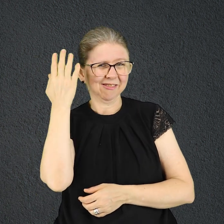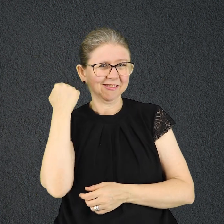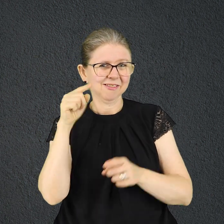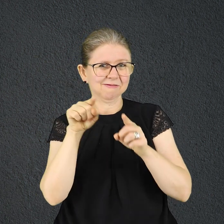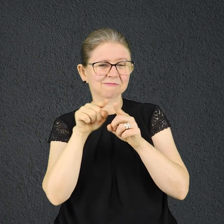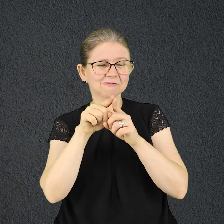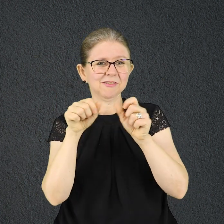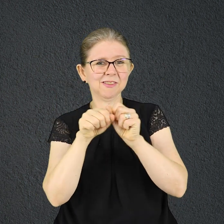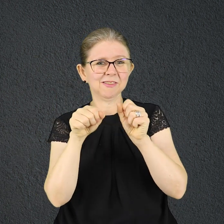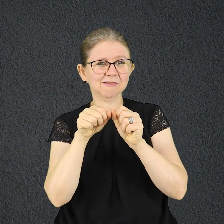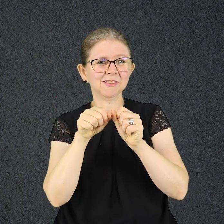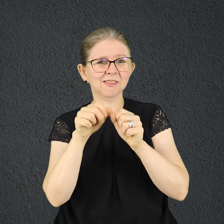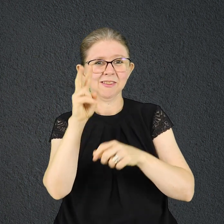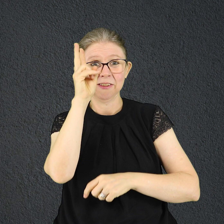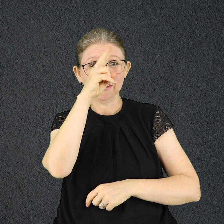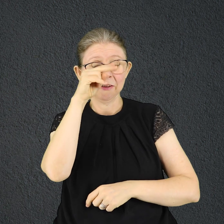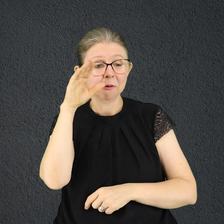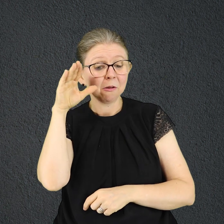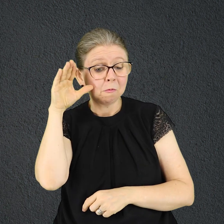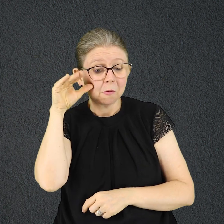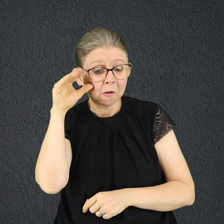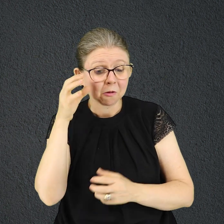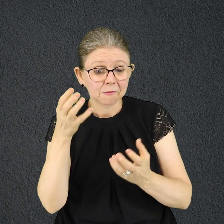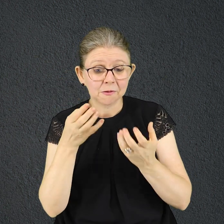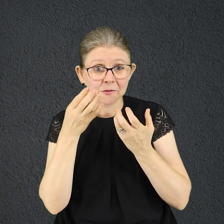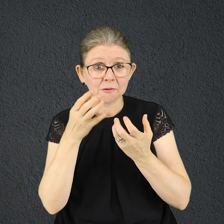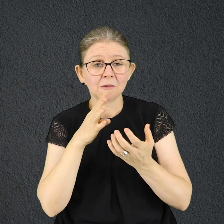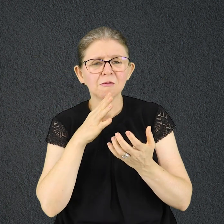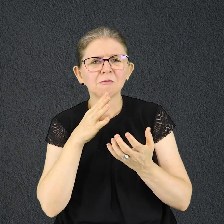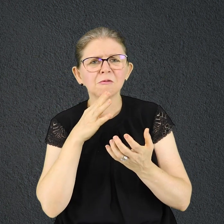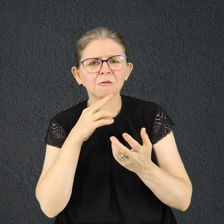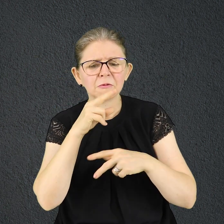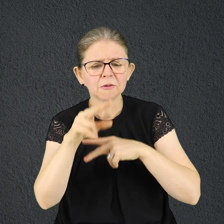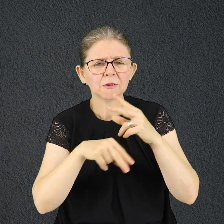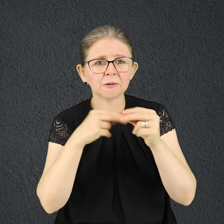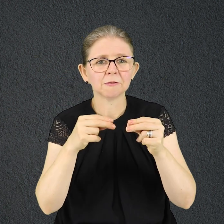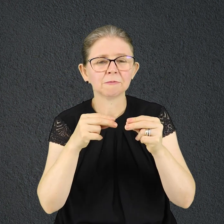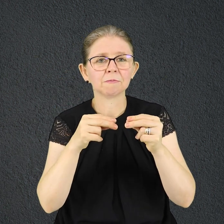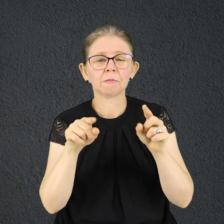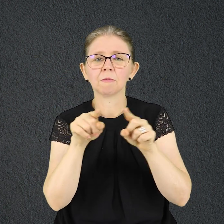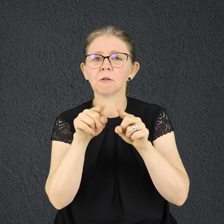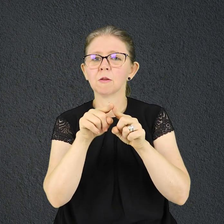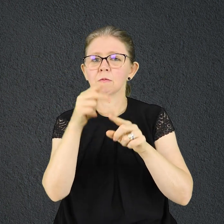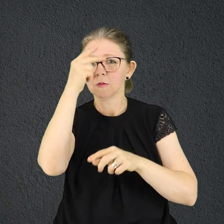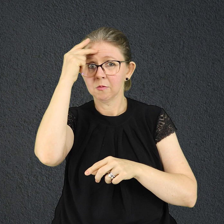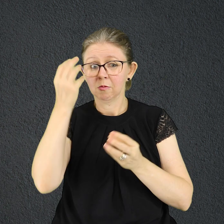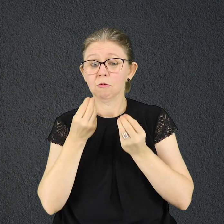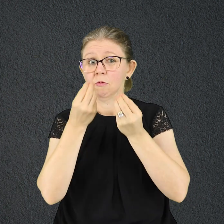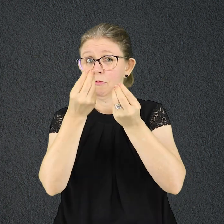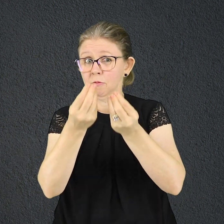dele. E quem presenteia muitas vezes gosta de ver o presenteado abrindo o pacote, para se alegrar com a felicidade